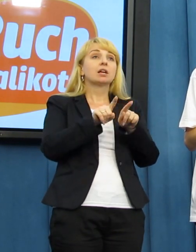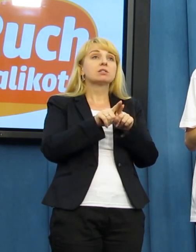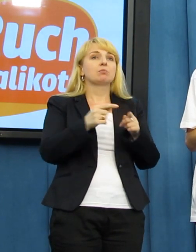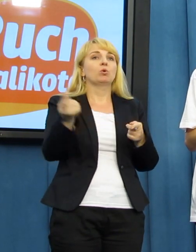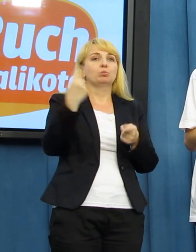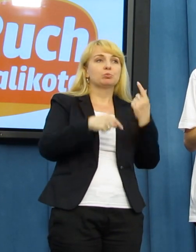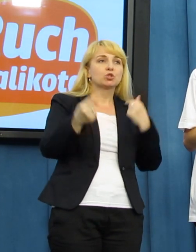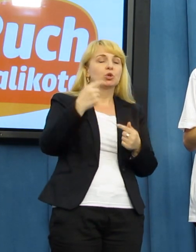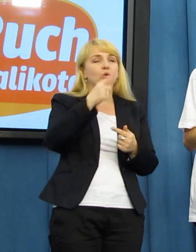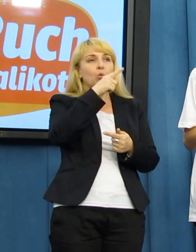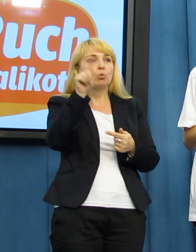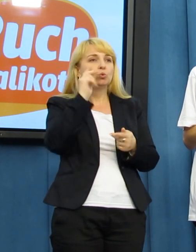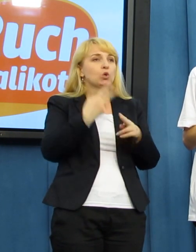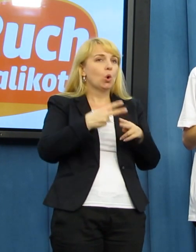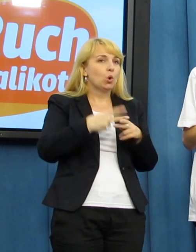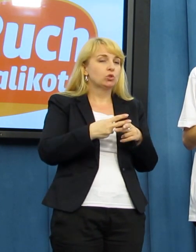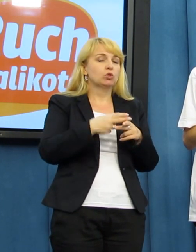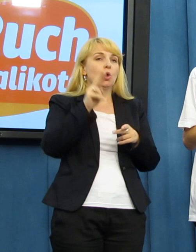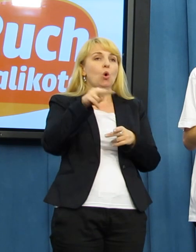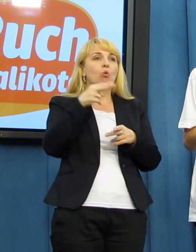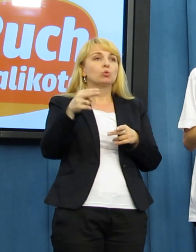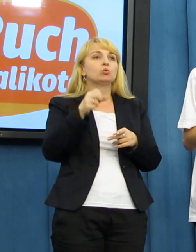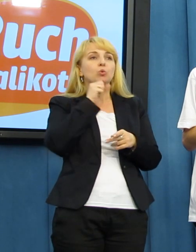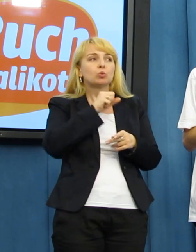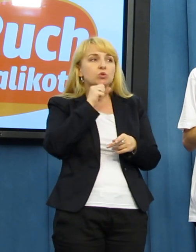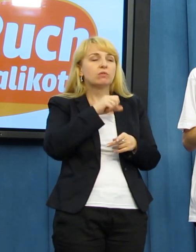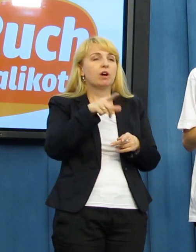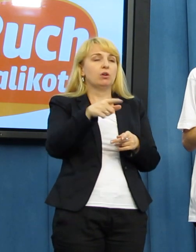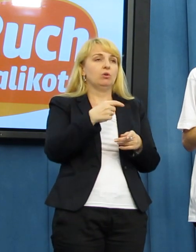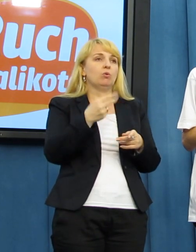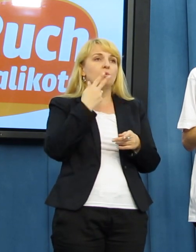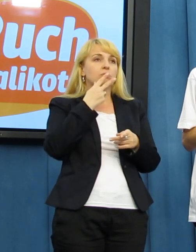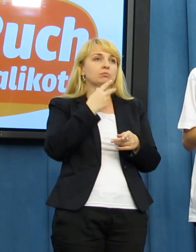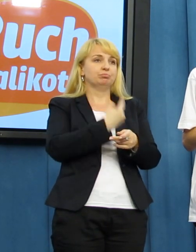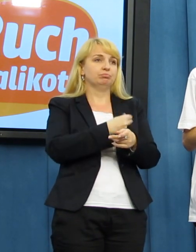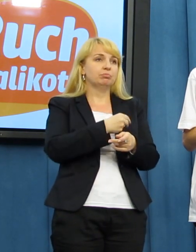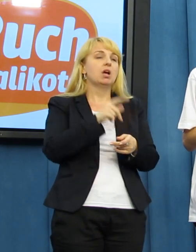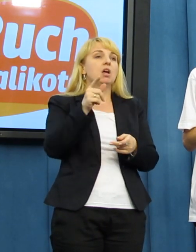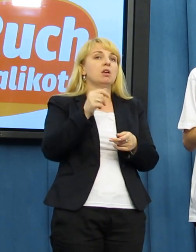odważyli się pokazać swoje twarze i będą opowiadać swoje historie